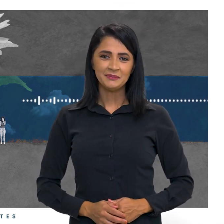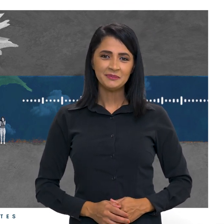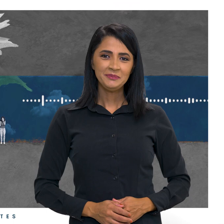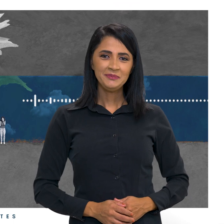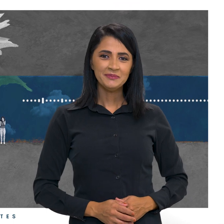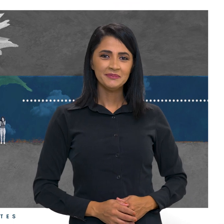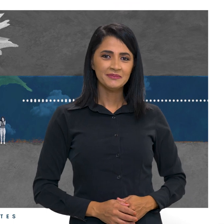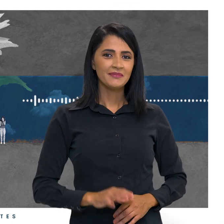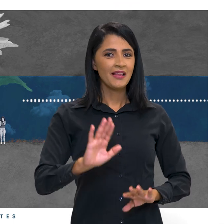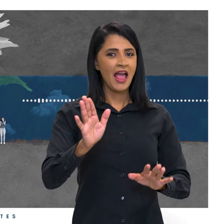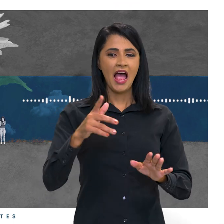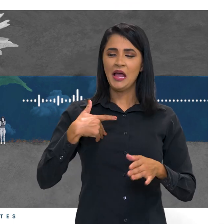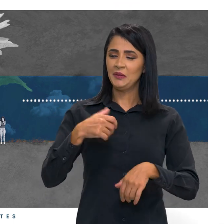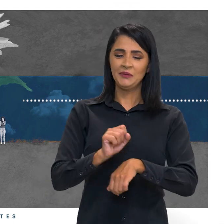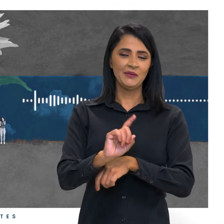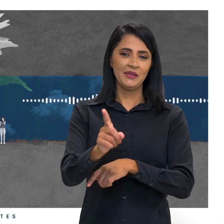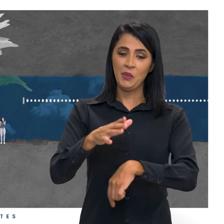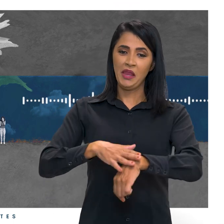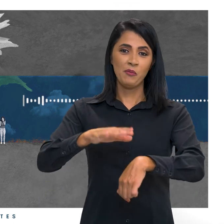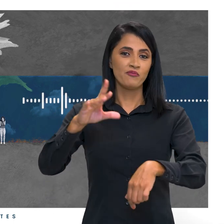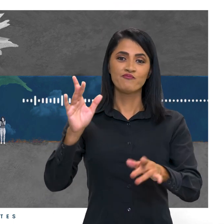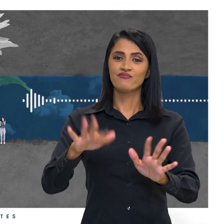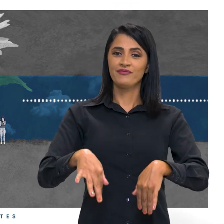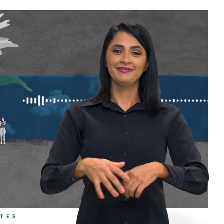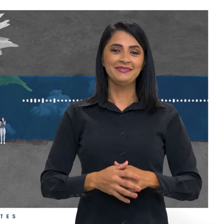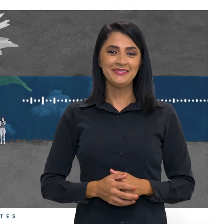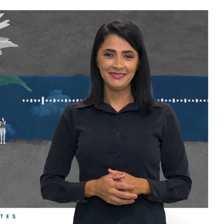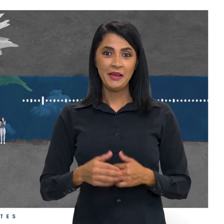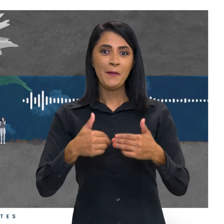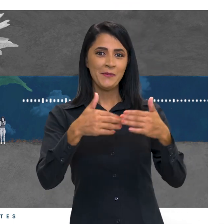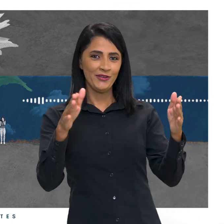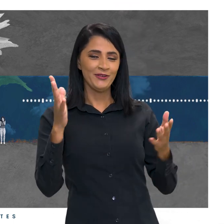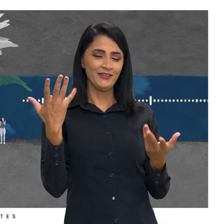Ah, não dá mais não. O seu tempo acabou. Bora para a abertura.